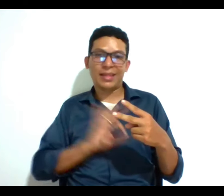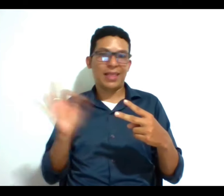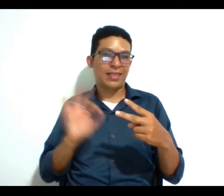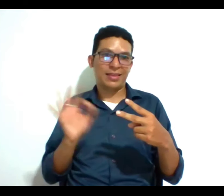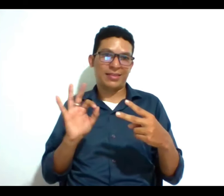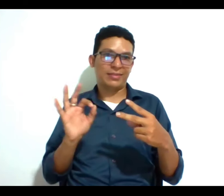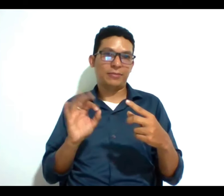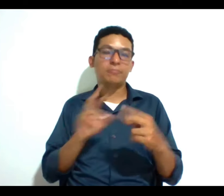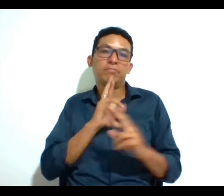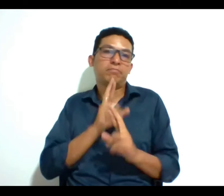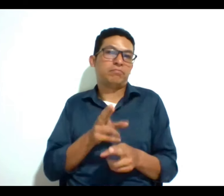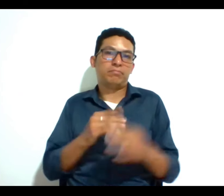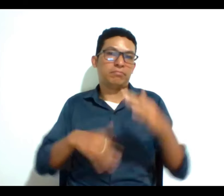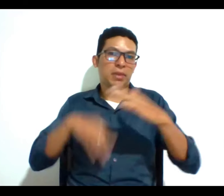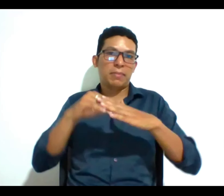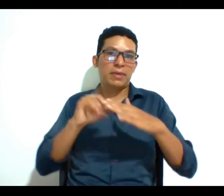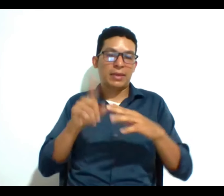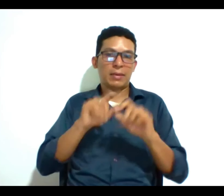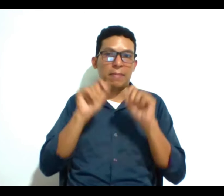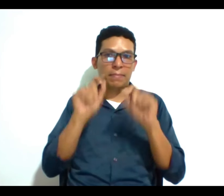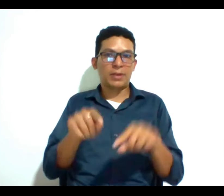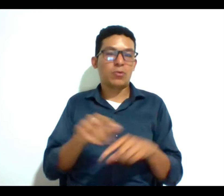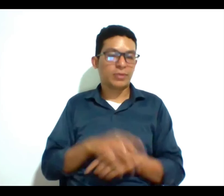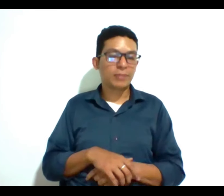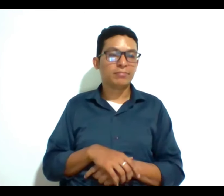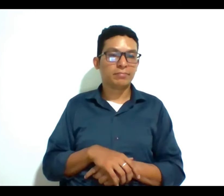esa pregunta como tal